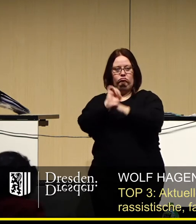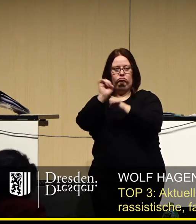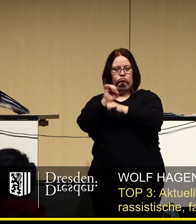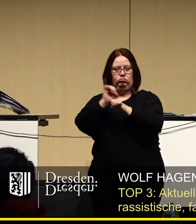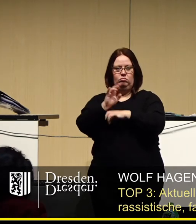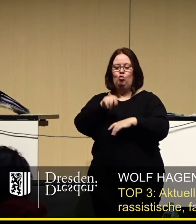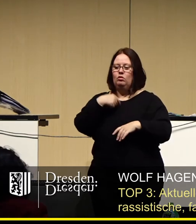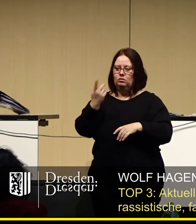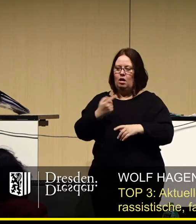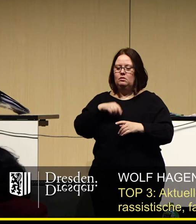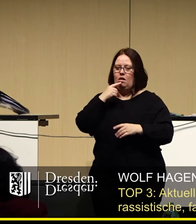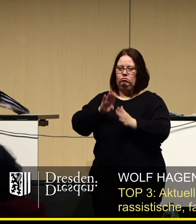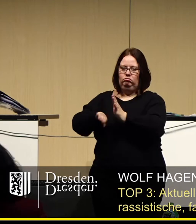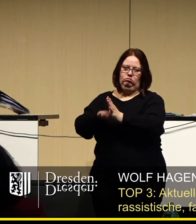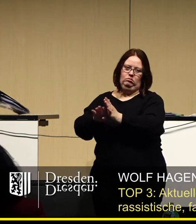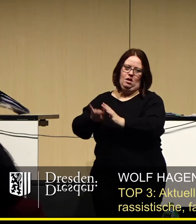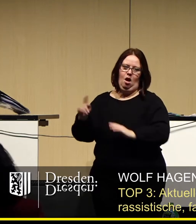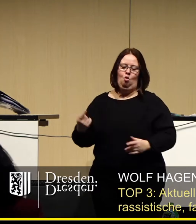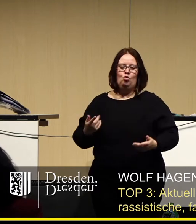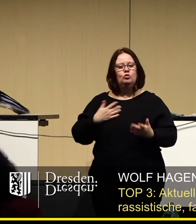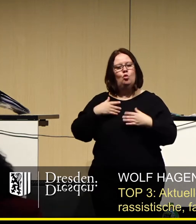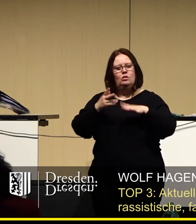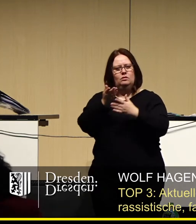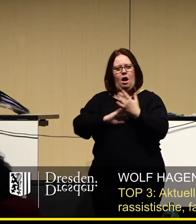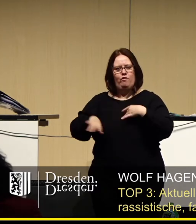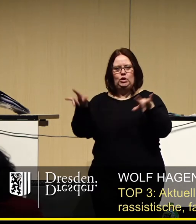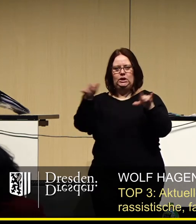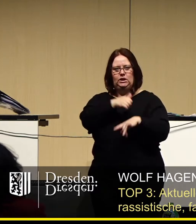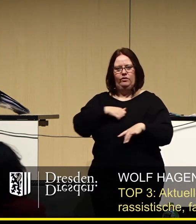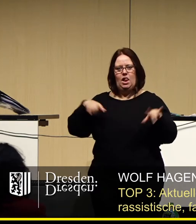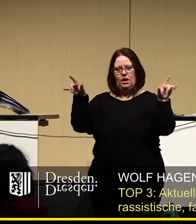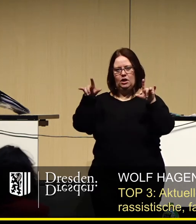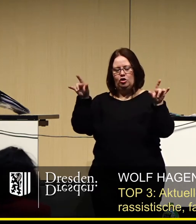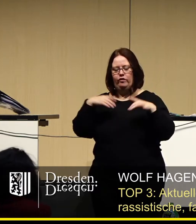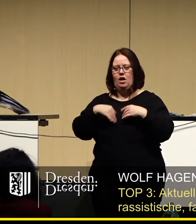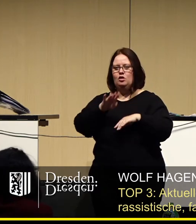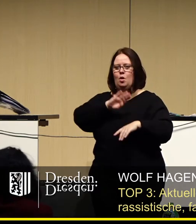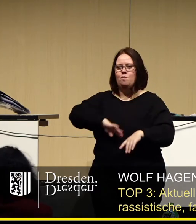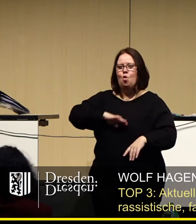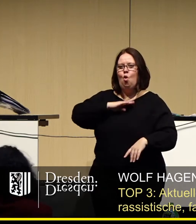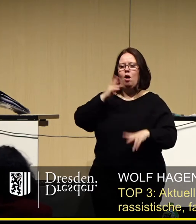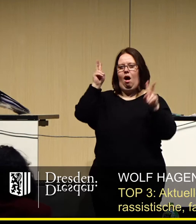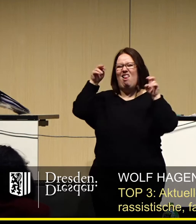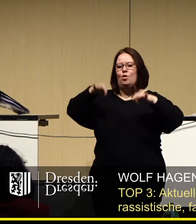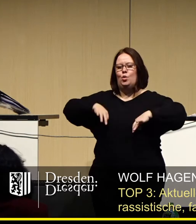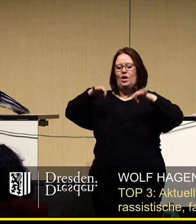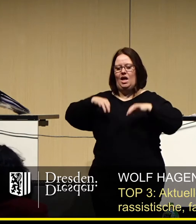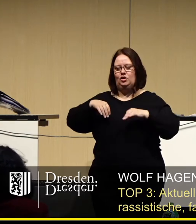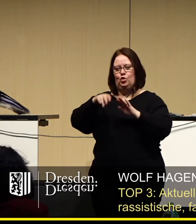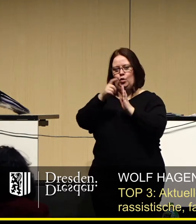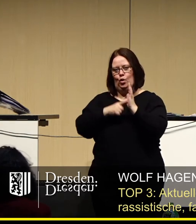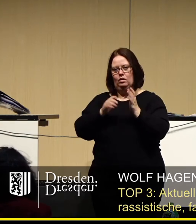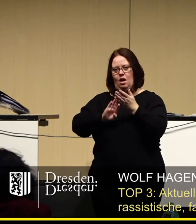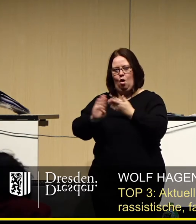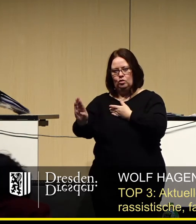stellen, werden diffamiert. Und so wird ein Teil der Zivilgesellschaft aus moralhygienischen Gründen ausgegrenzt,